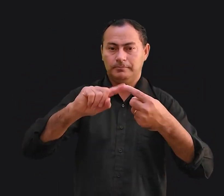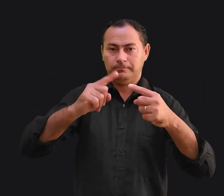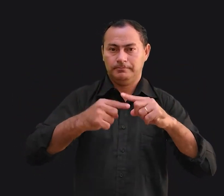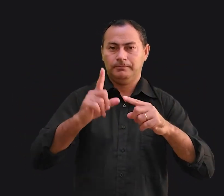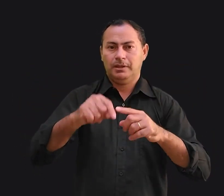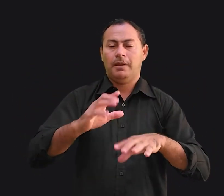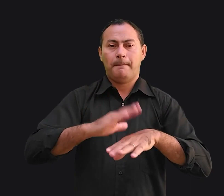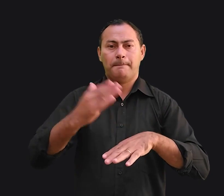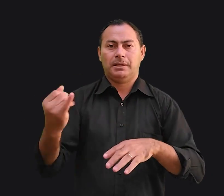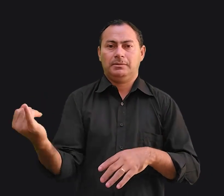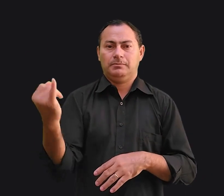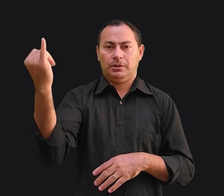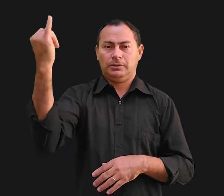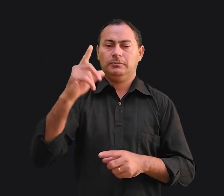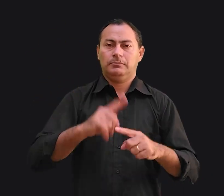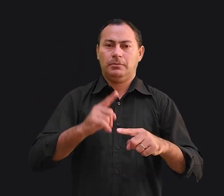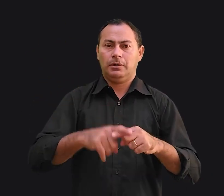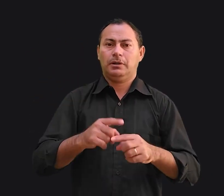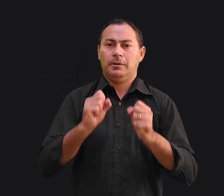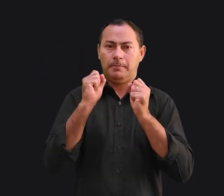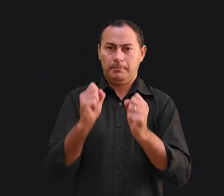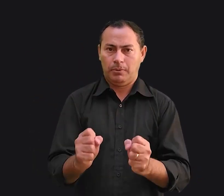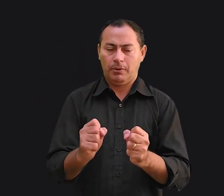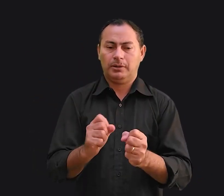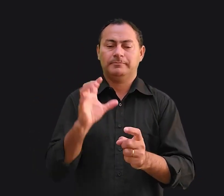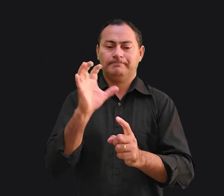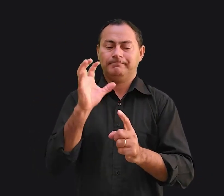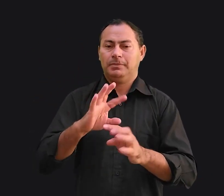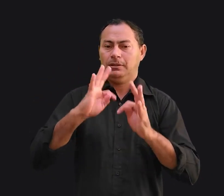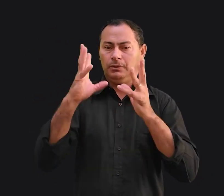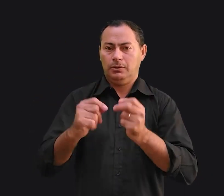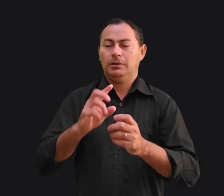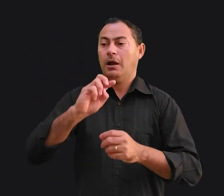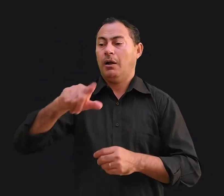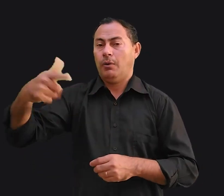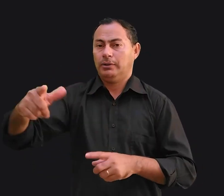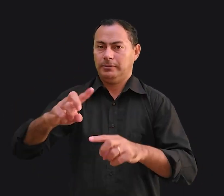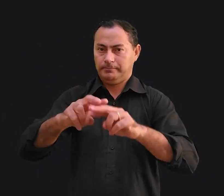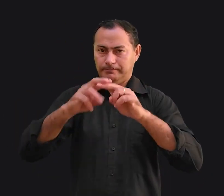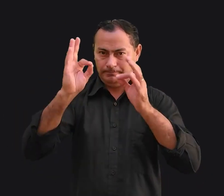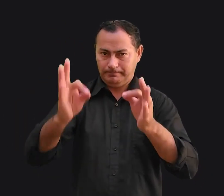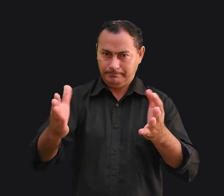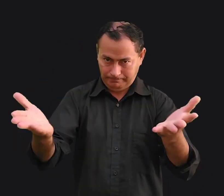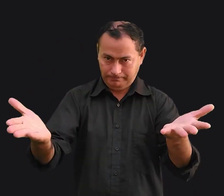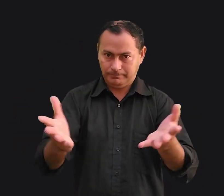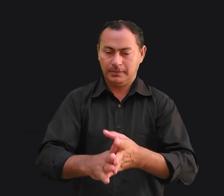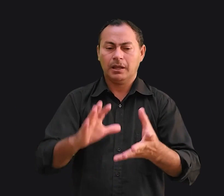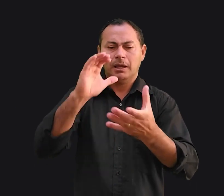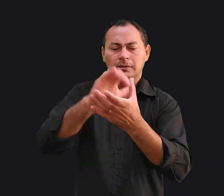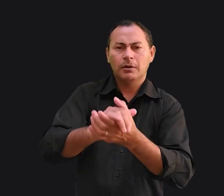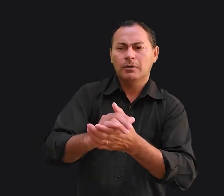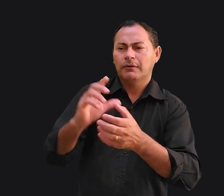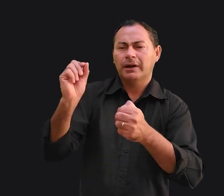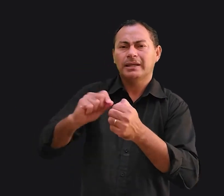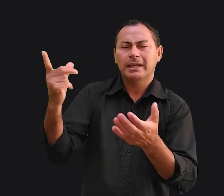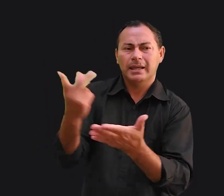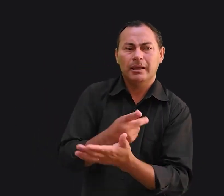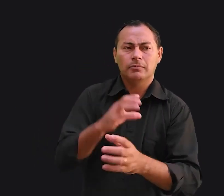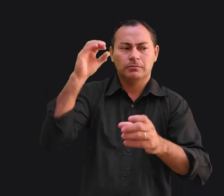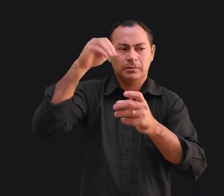é a mais importante porque ela pode prejudicar todas as outras. Muitos casais cometem o erro de colocar